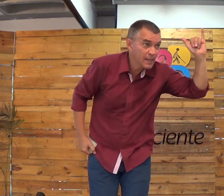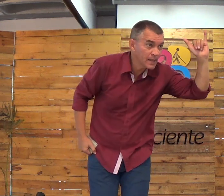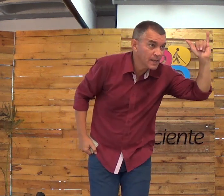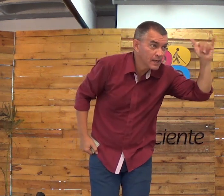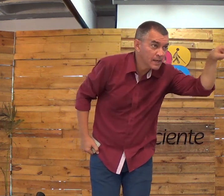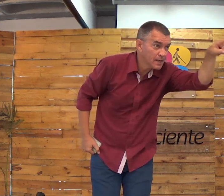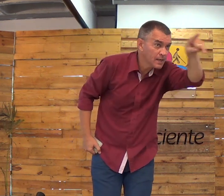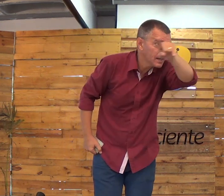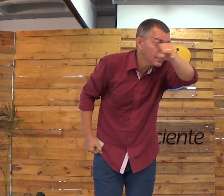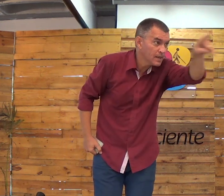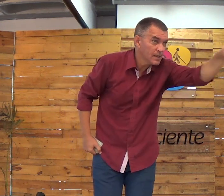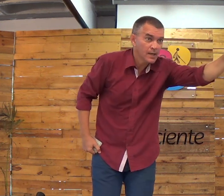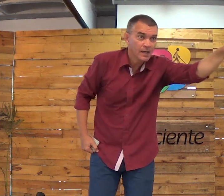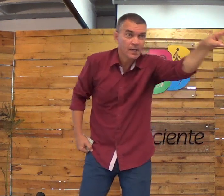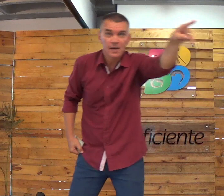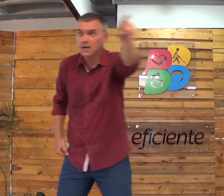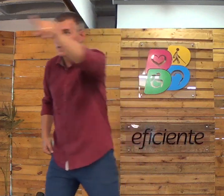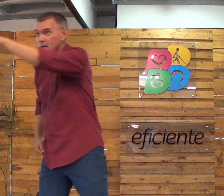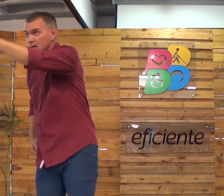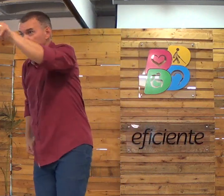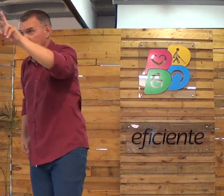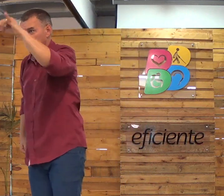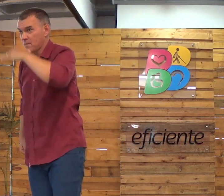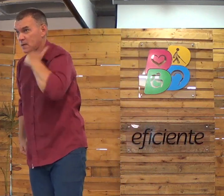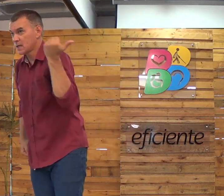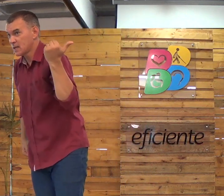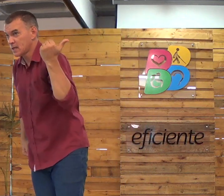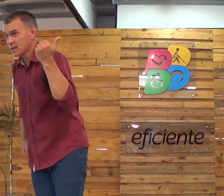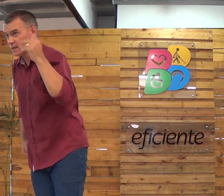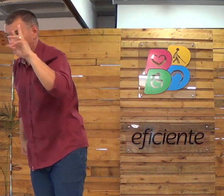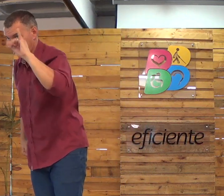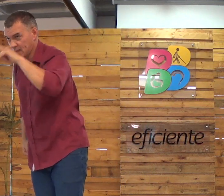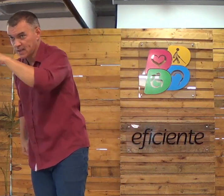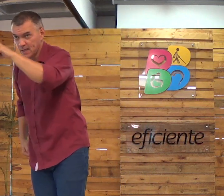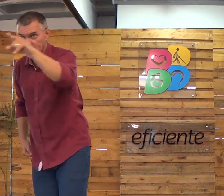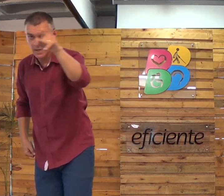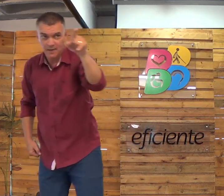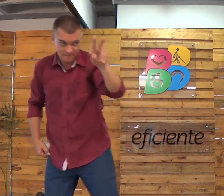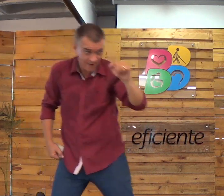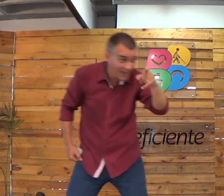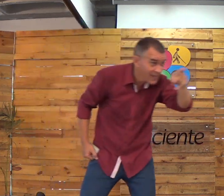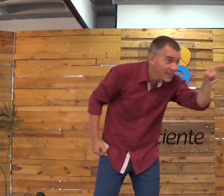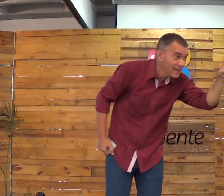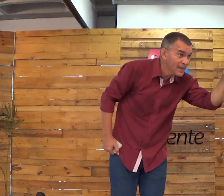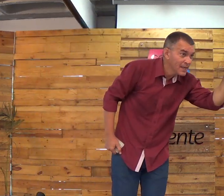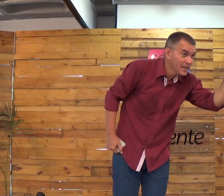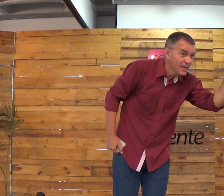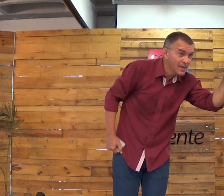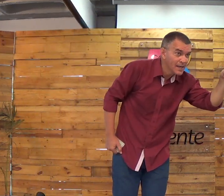Se eu nasci, provavelmente eu vou morrer, né? Certo? Ou se não vai morrer algum dia, vai morrer. Certo?